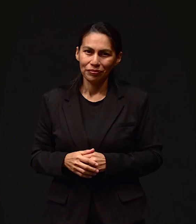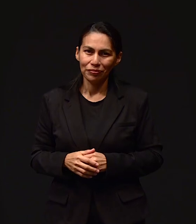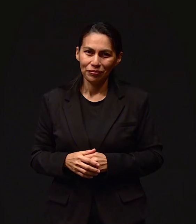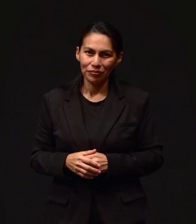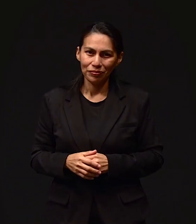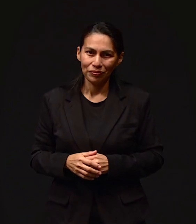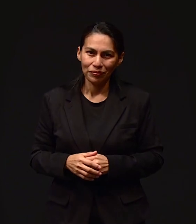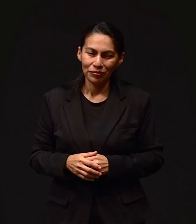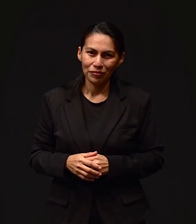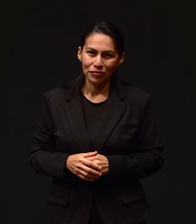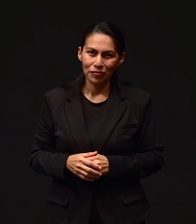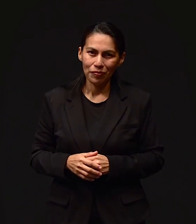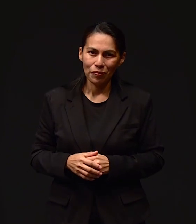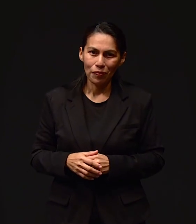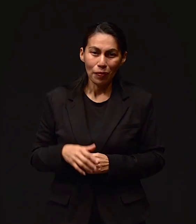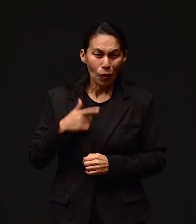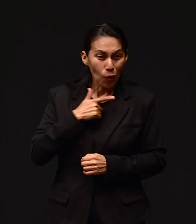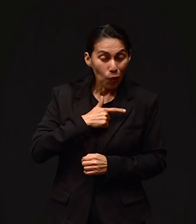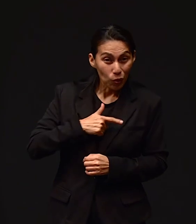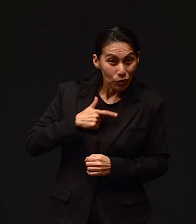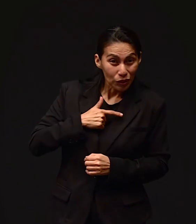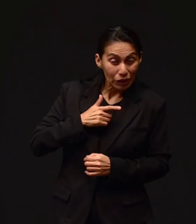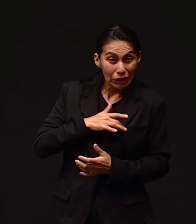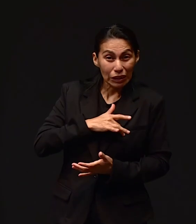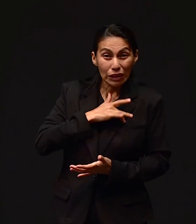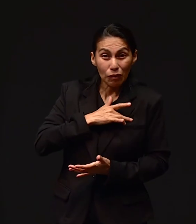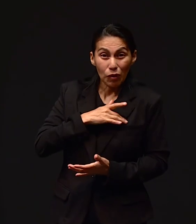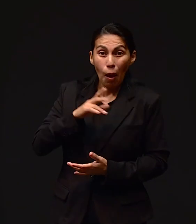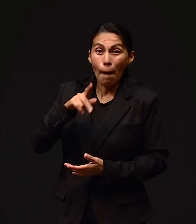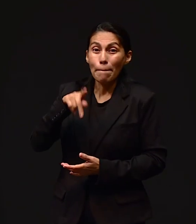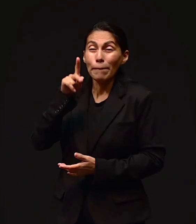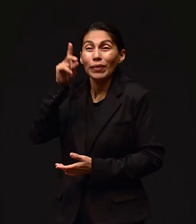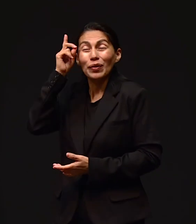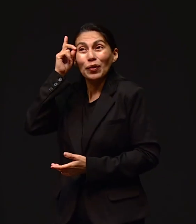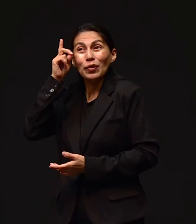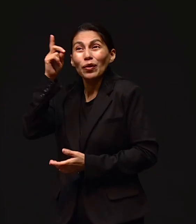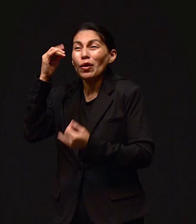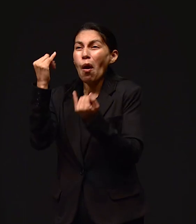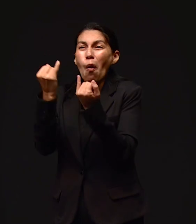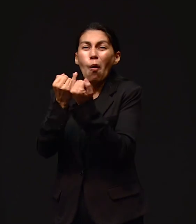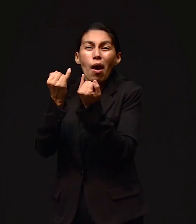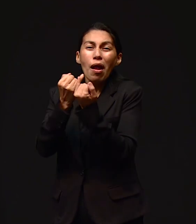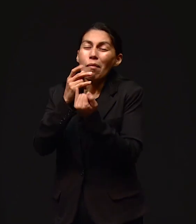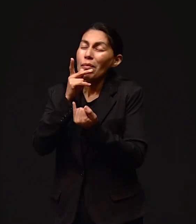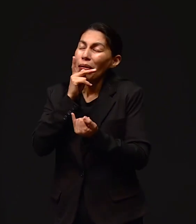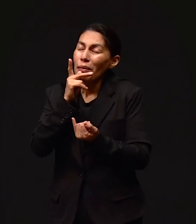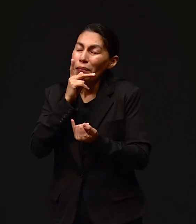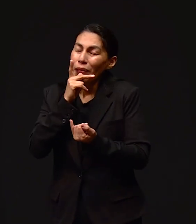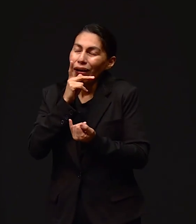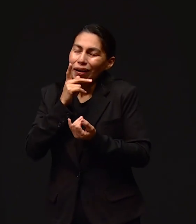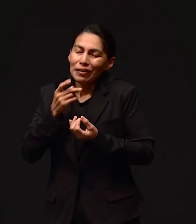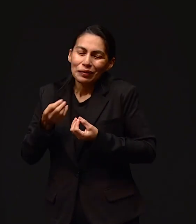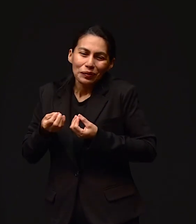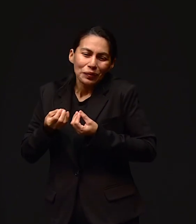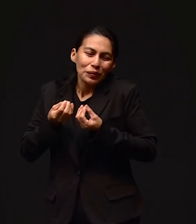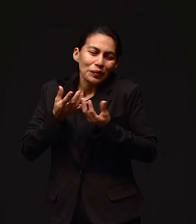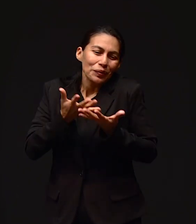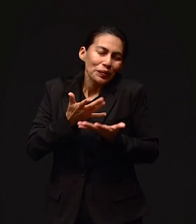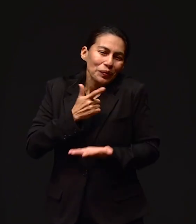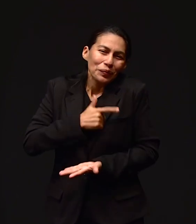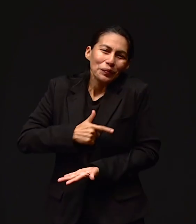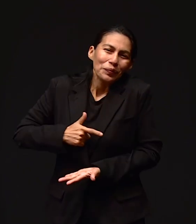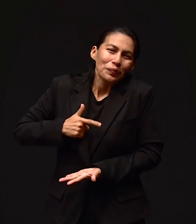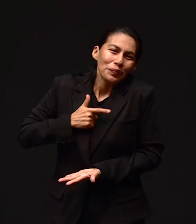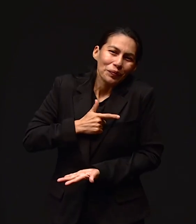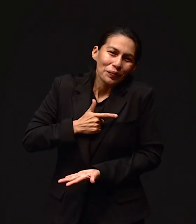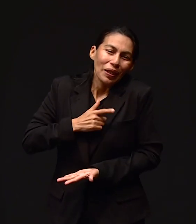tenemos, pero que Dios se complace como un padre, ¿verdad? Se complace en darles pequeños o grandes